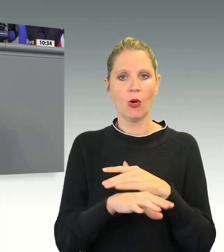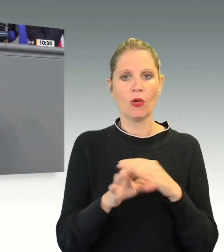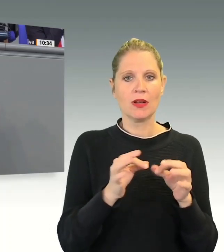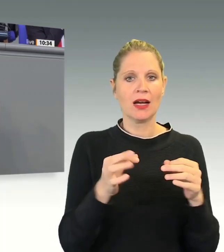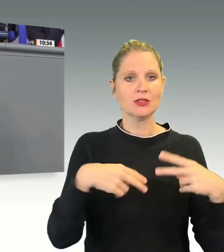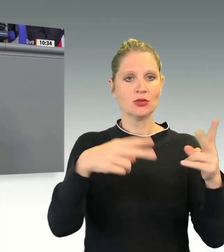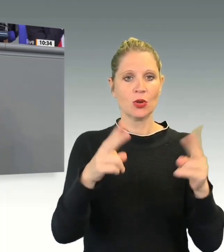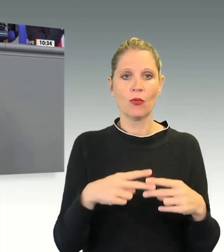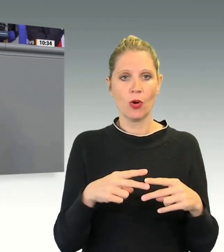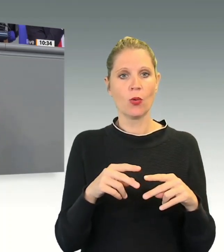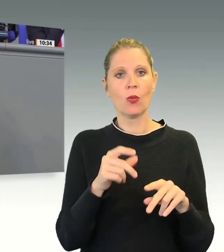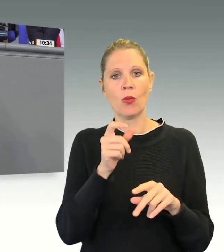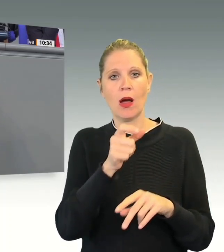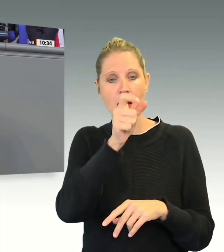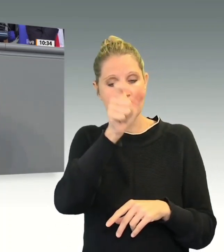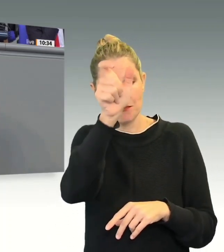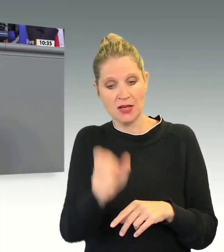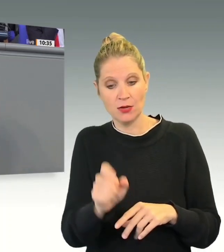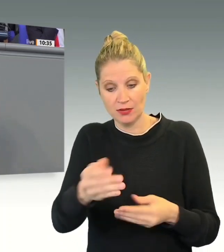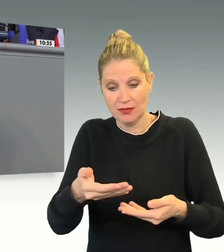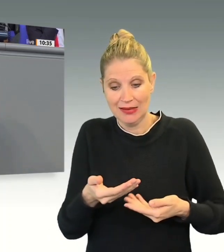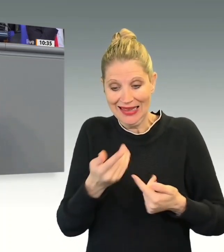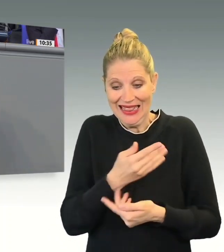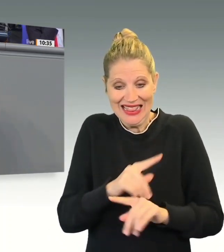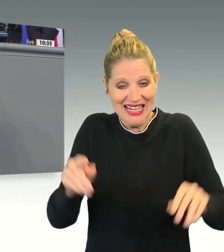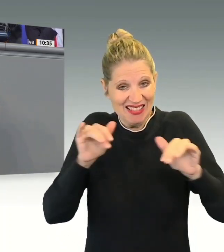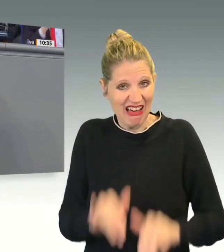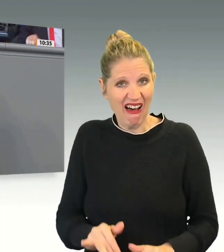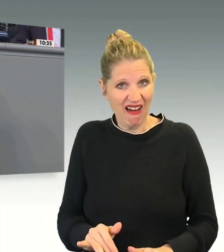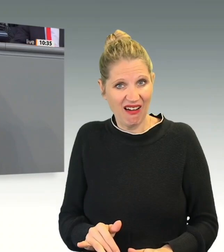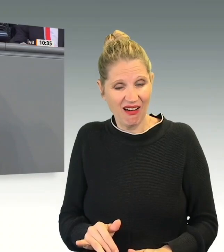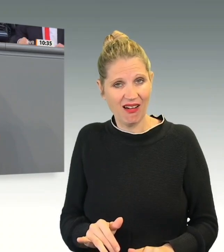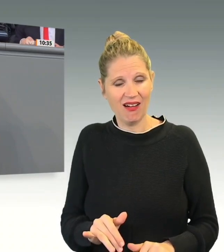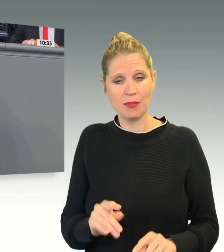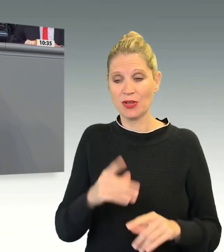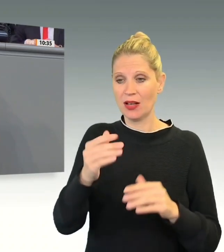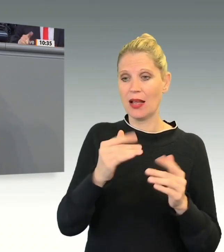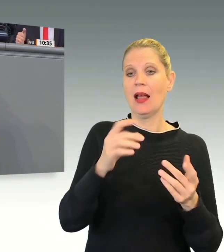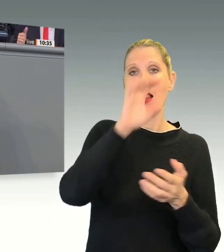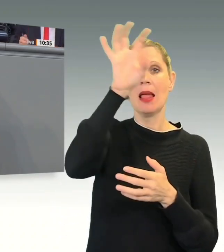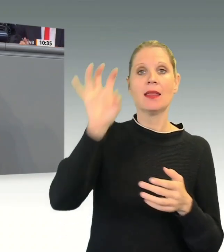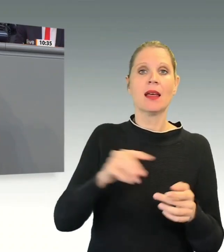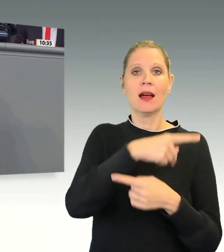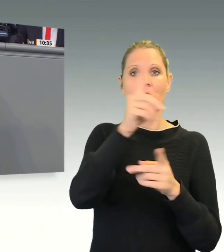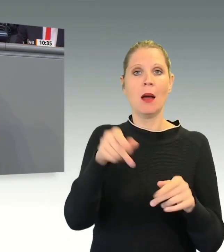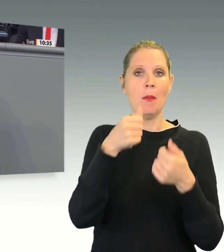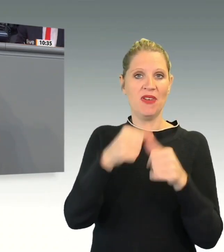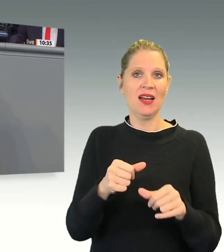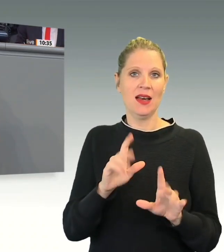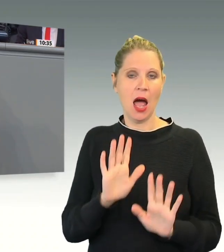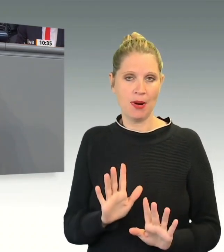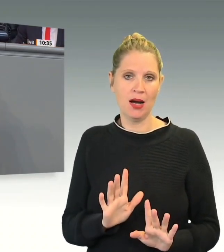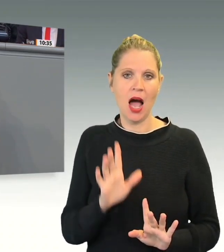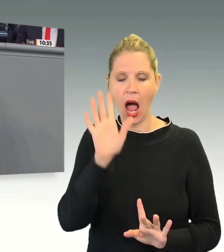gefordert. Aber bevor in dieser Bundesregierung jemand das Recht hat, über irgendwelche